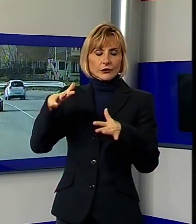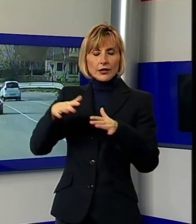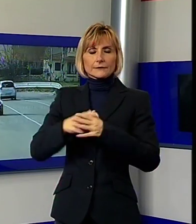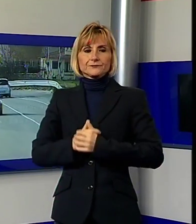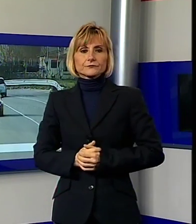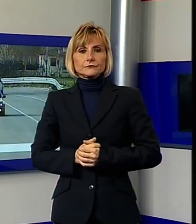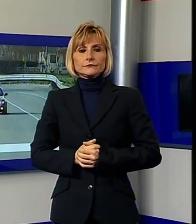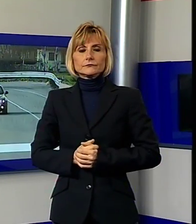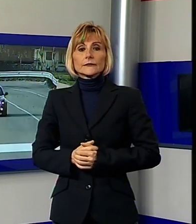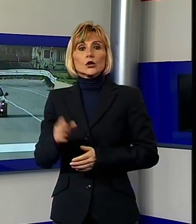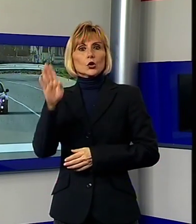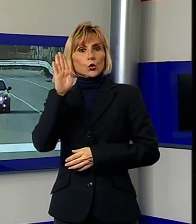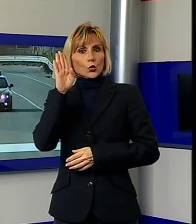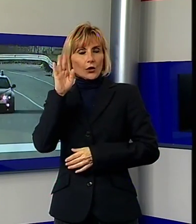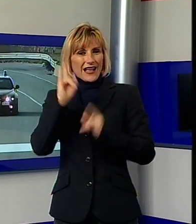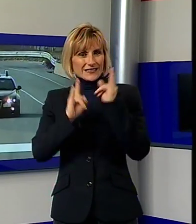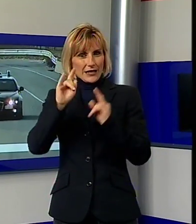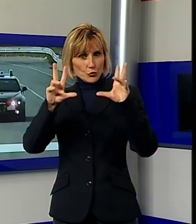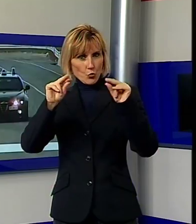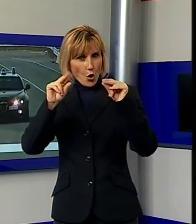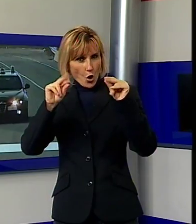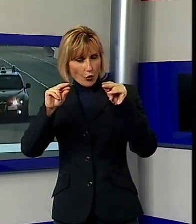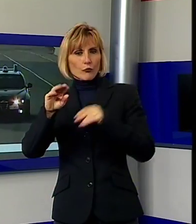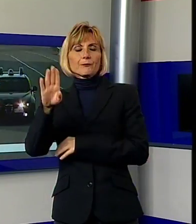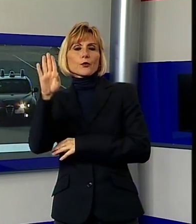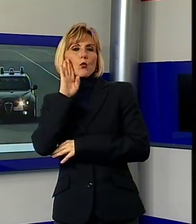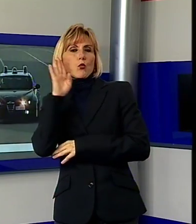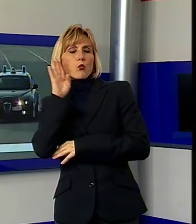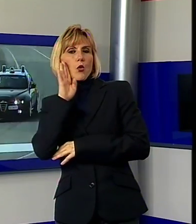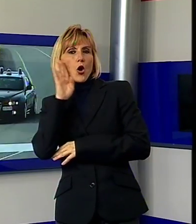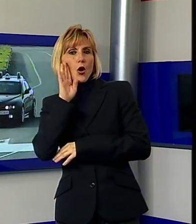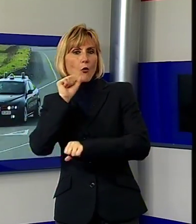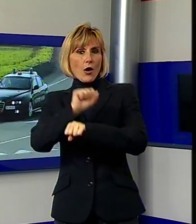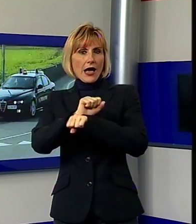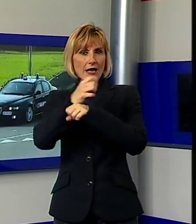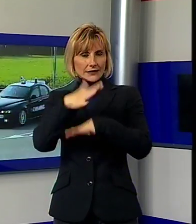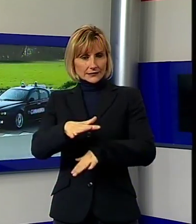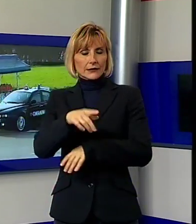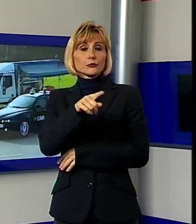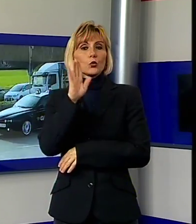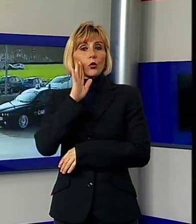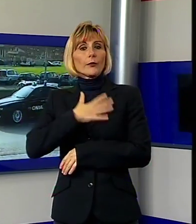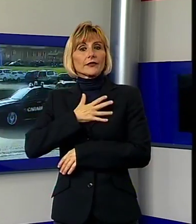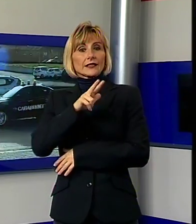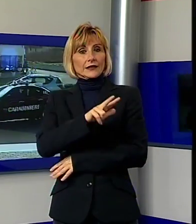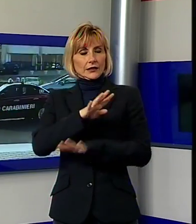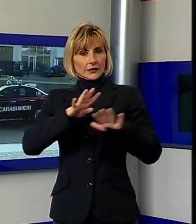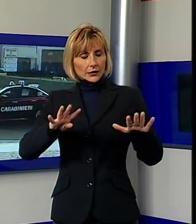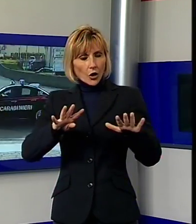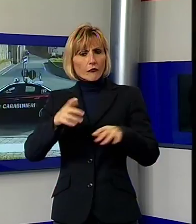Maltrattava moglie e figli. I carabinieri di Castelnuovo hanno arrestato un 39enne residente in Garfagnana, dopo l'ennesimo